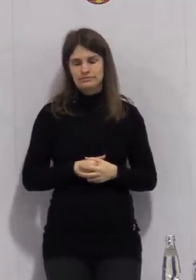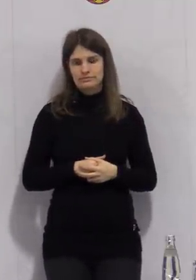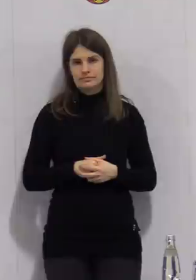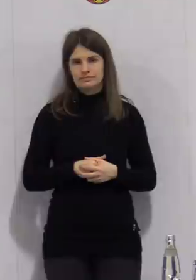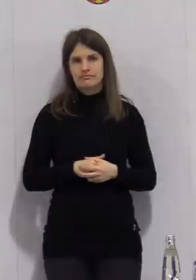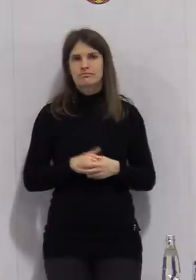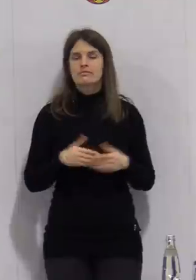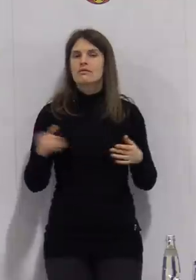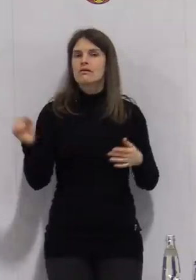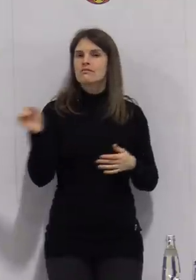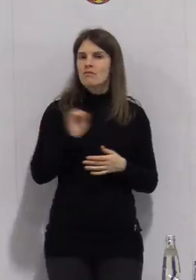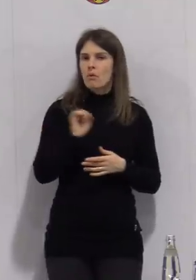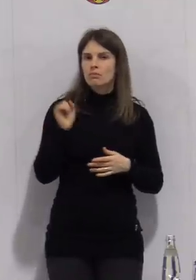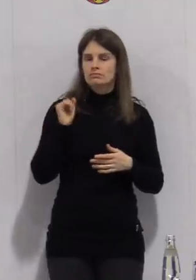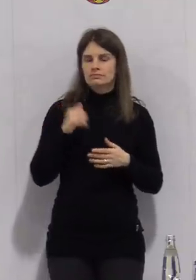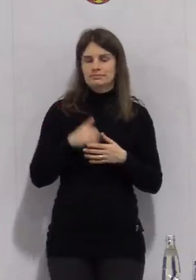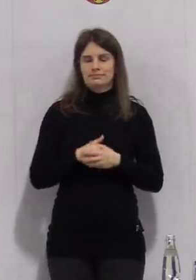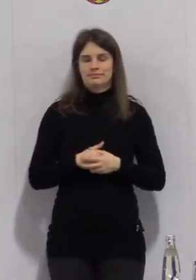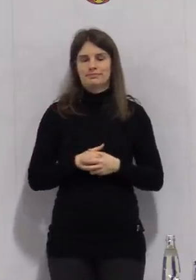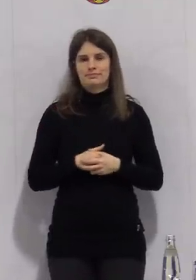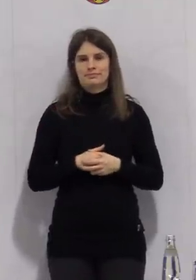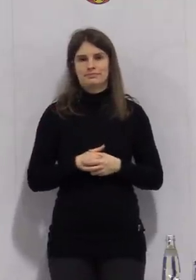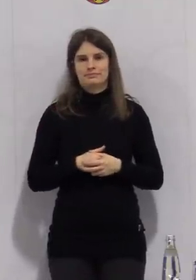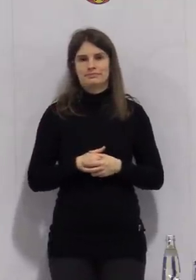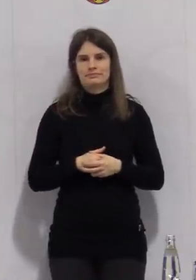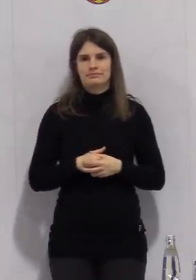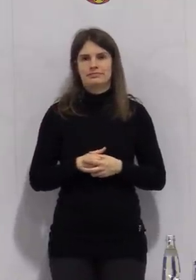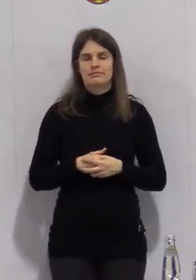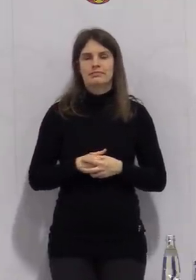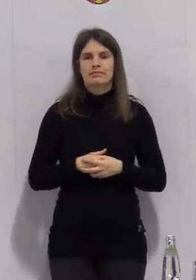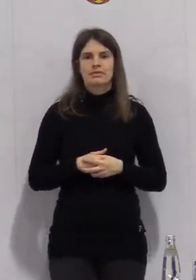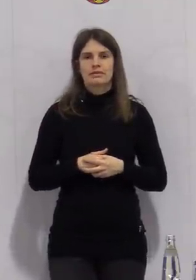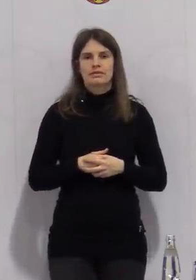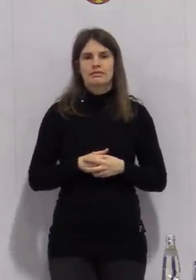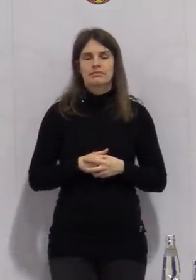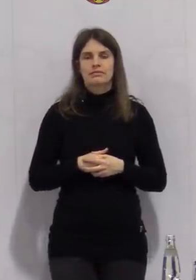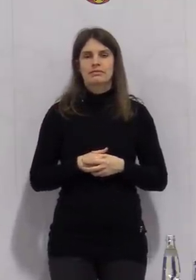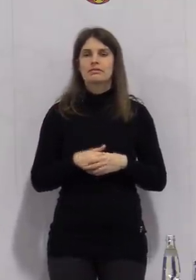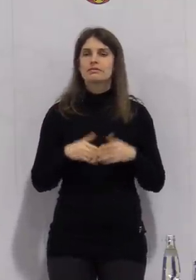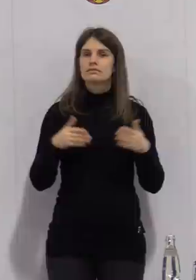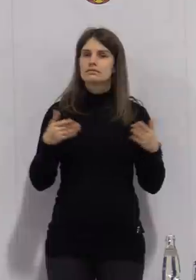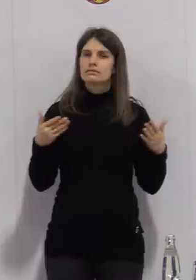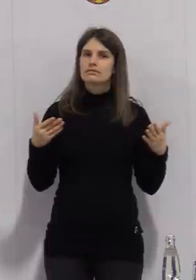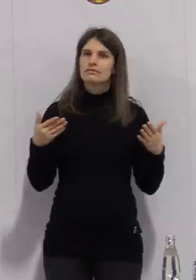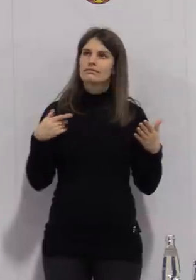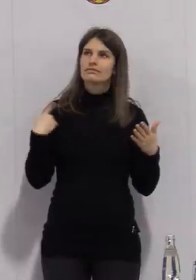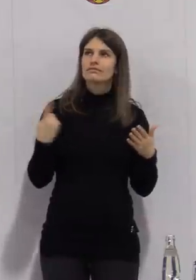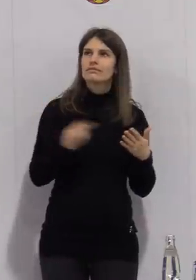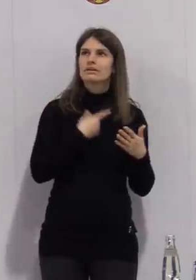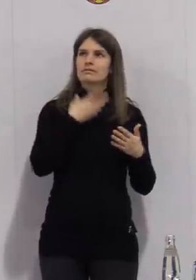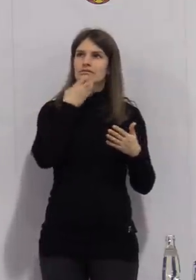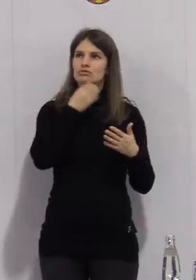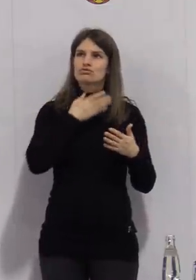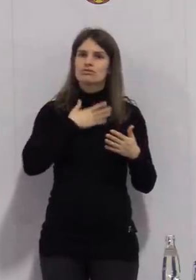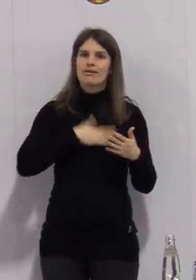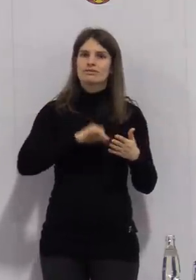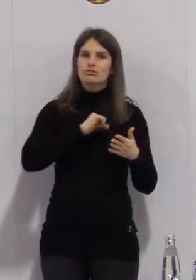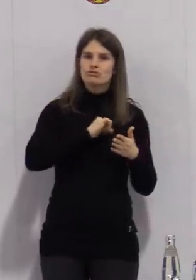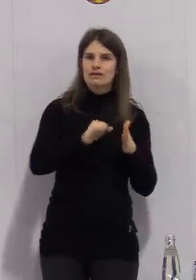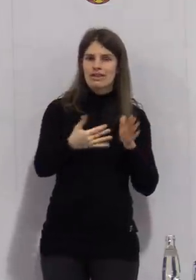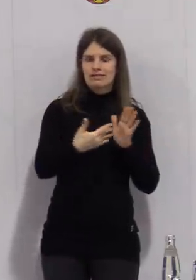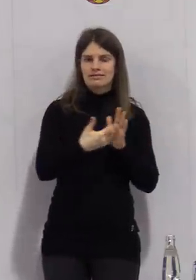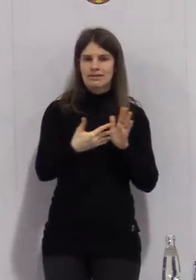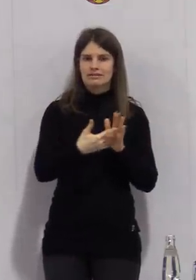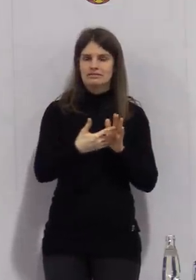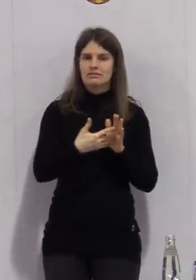Vorhabens und dieser Öffnungsstrategie ist, einfach zu handhabende Schnelltests,